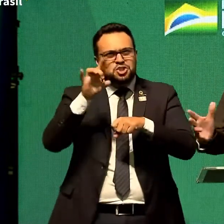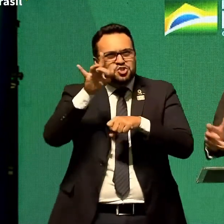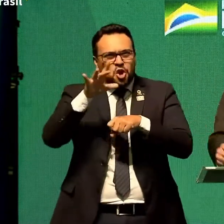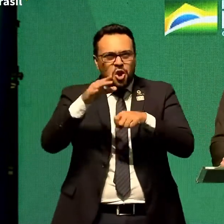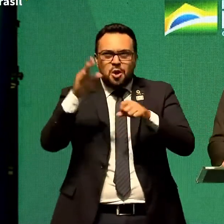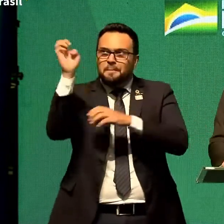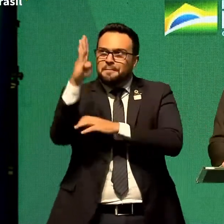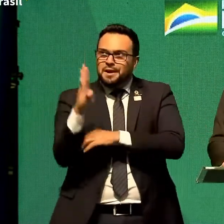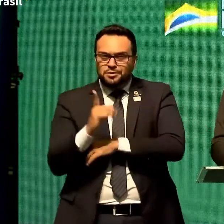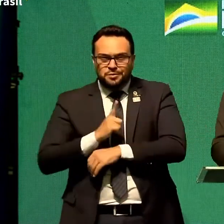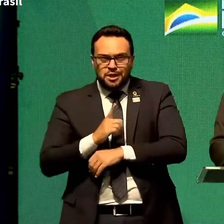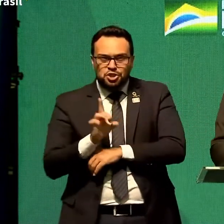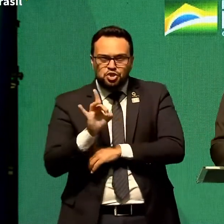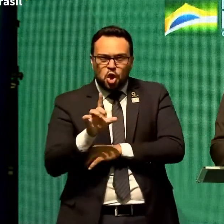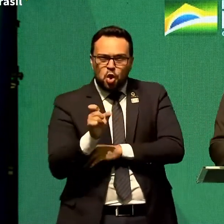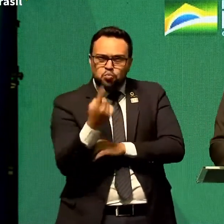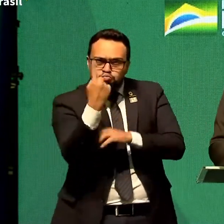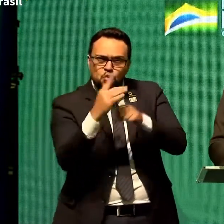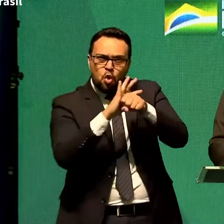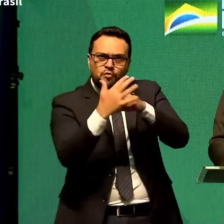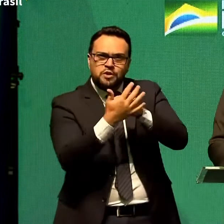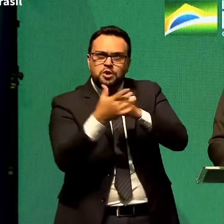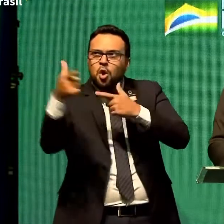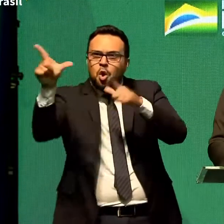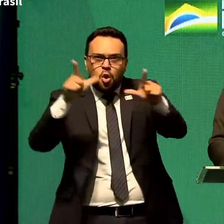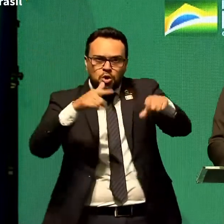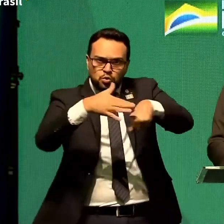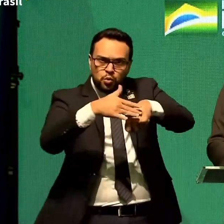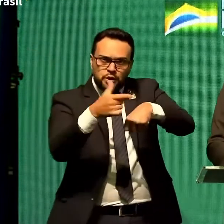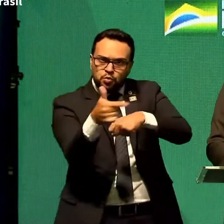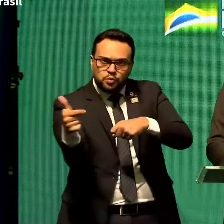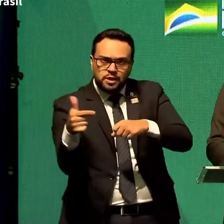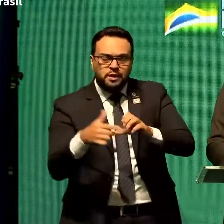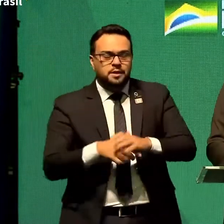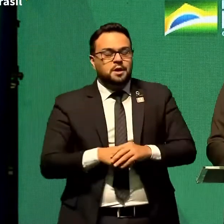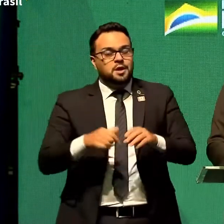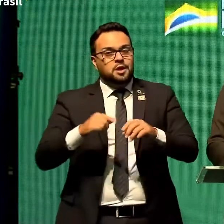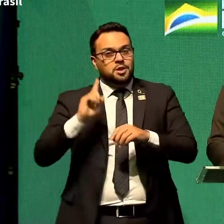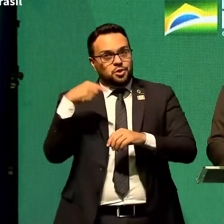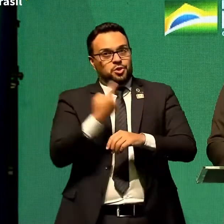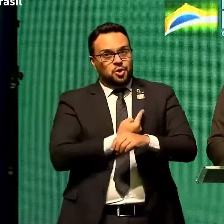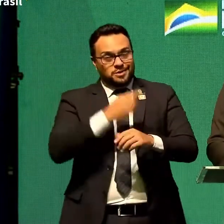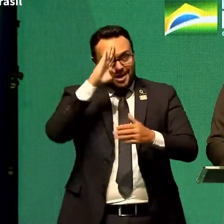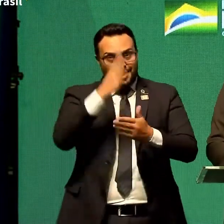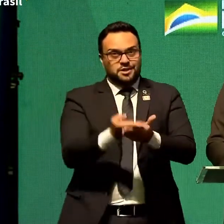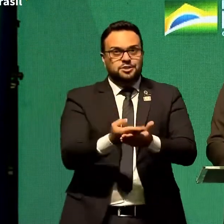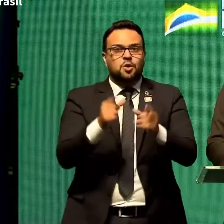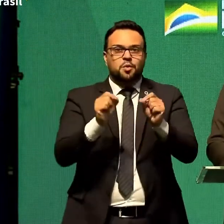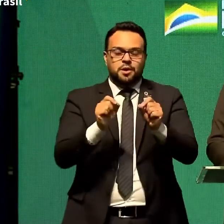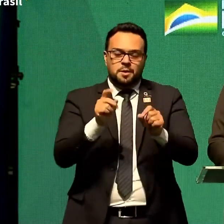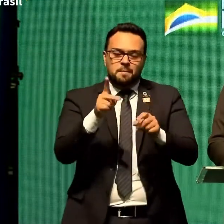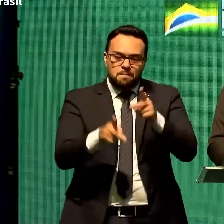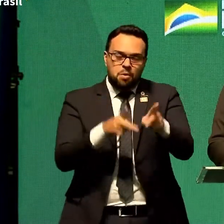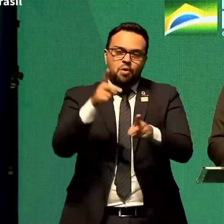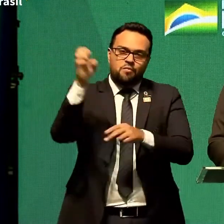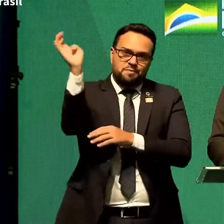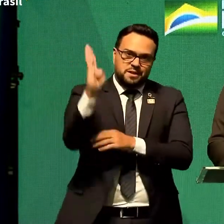os outros sofrimentos não nós acreditamos no povo brasileiro